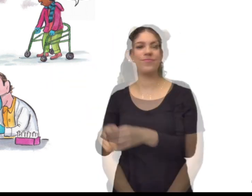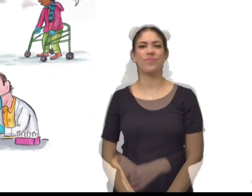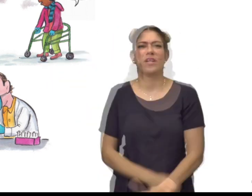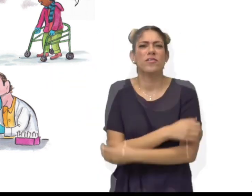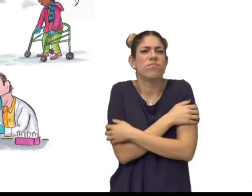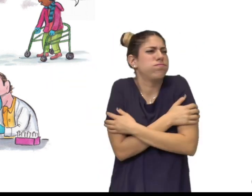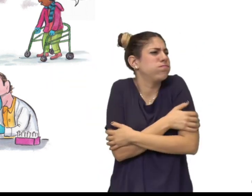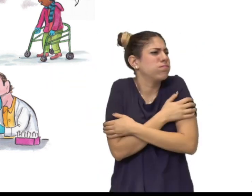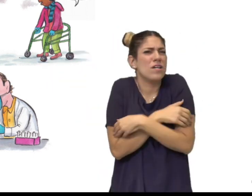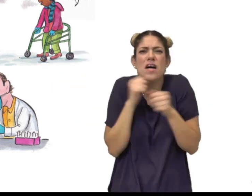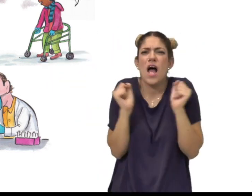קר, קר היום.